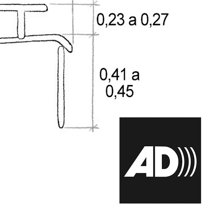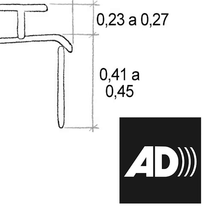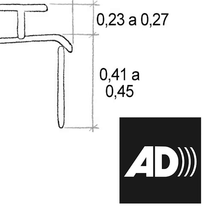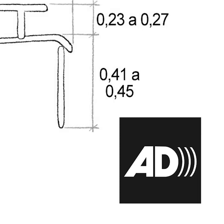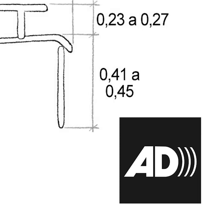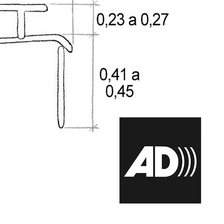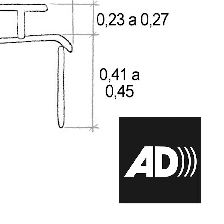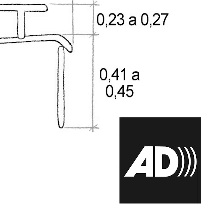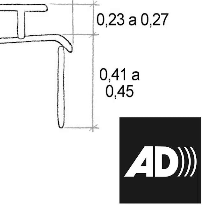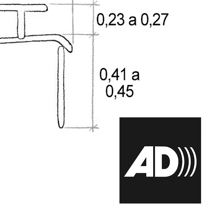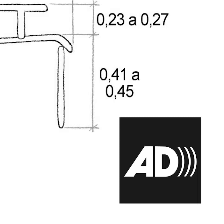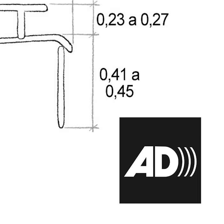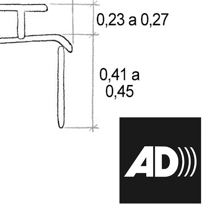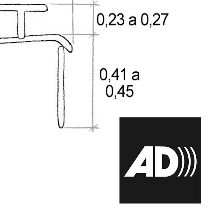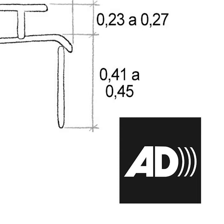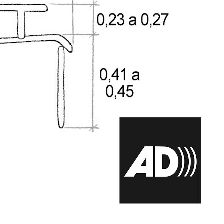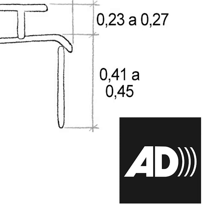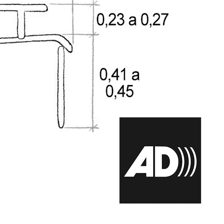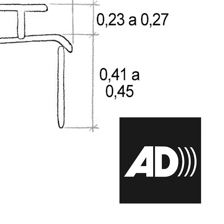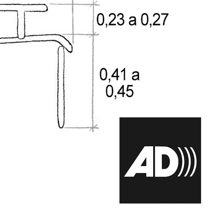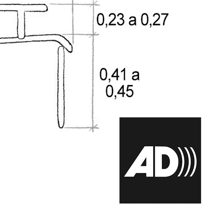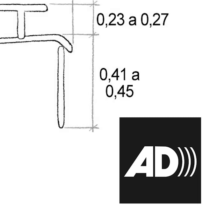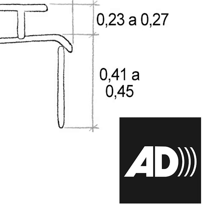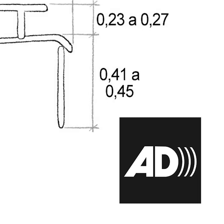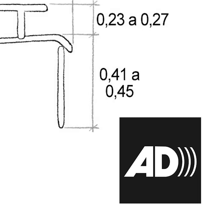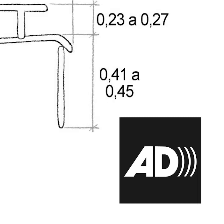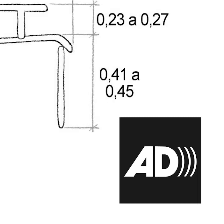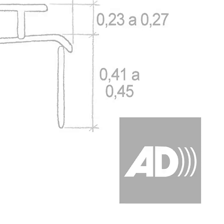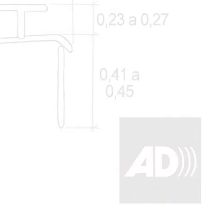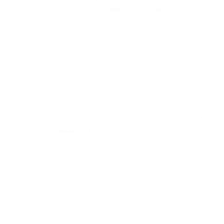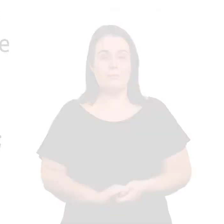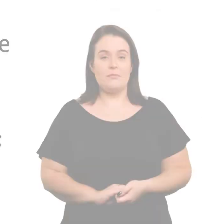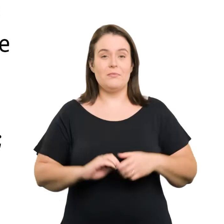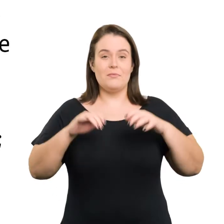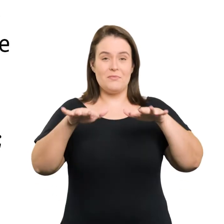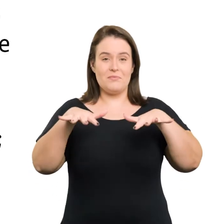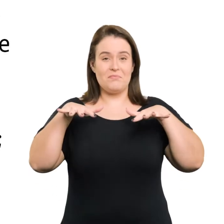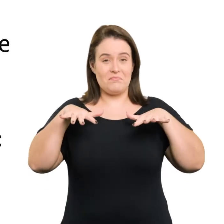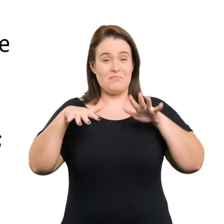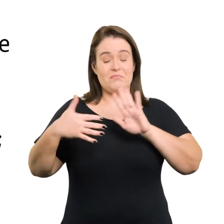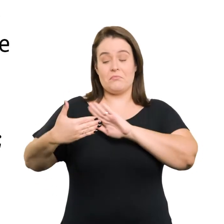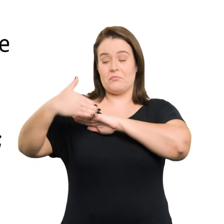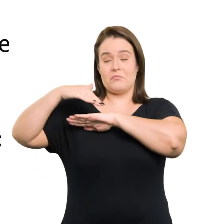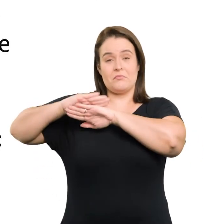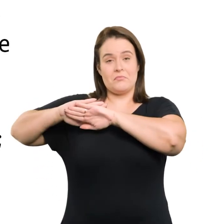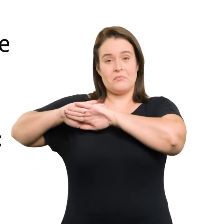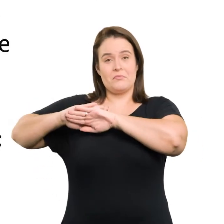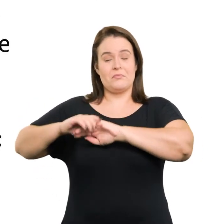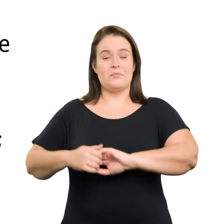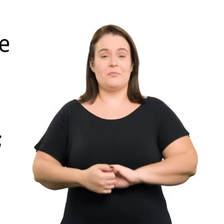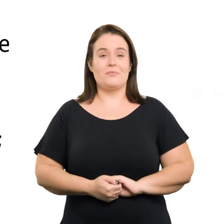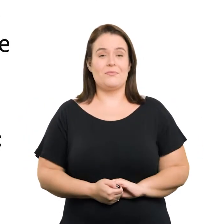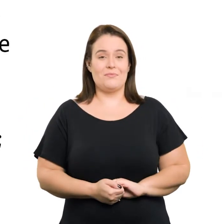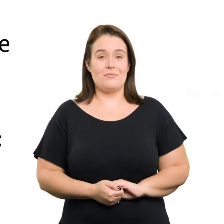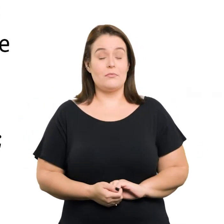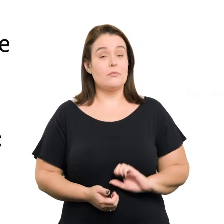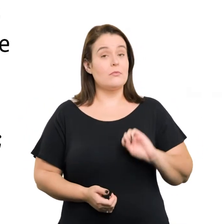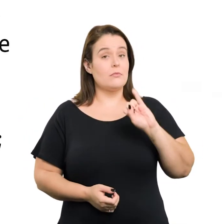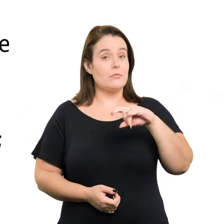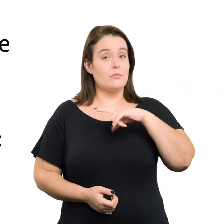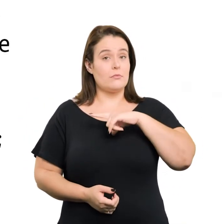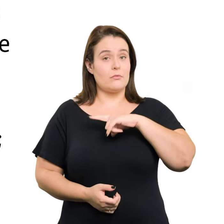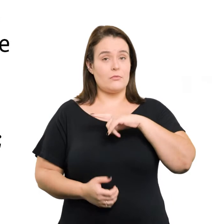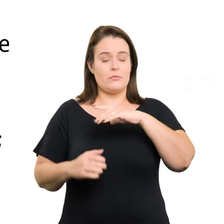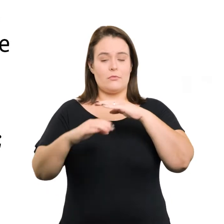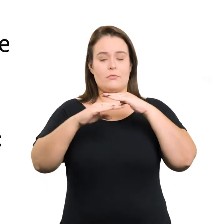de comprimento Por no mínimo 75 cm de largura Palco e bastidores No